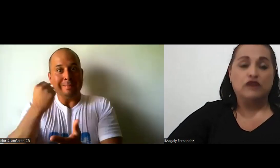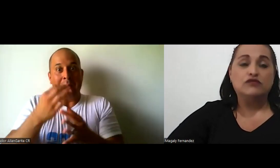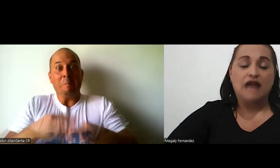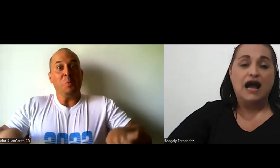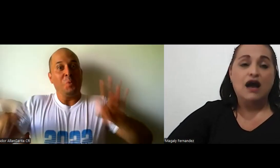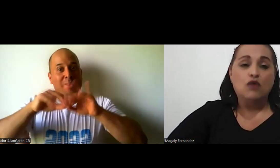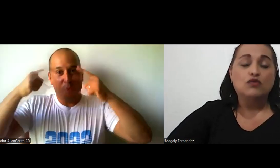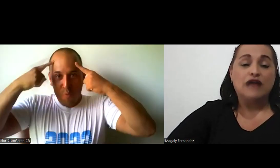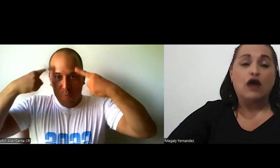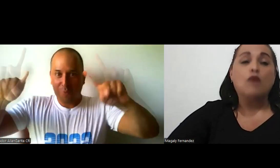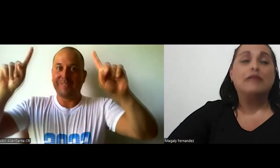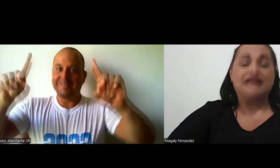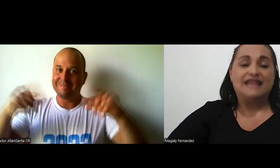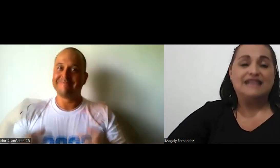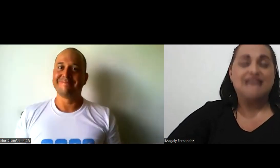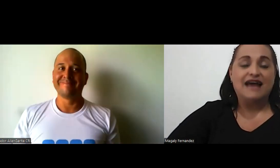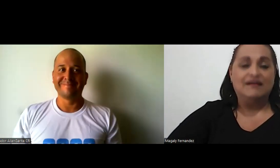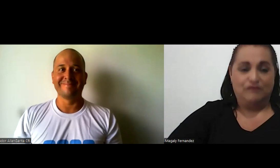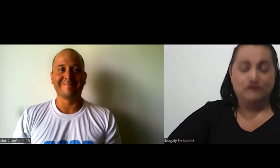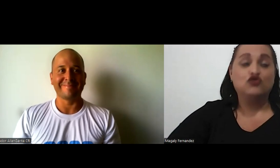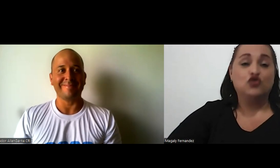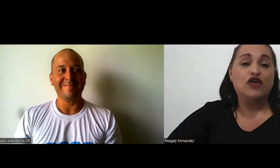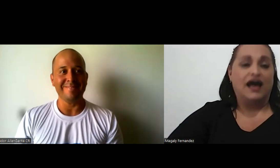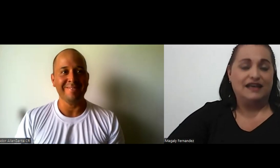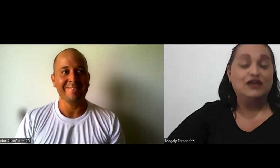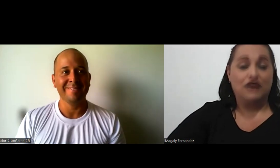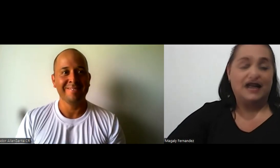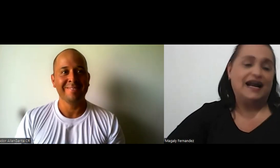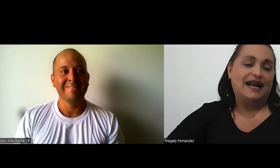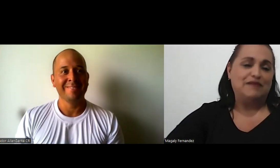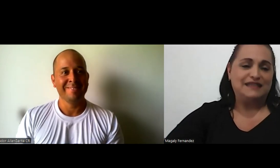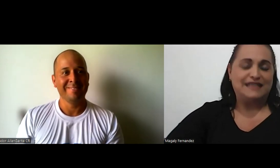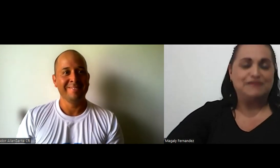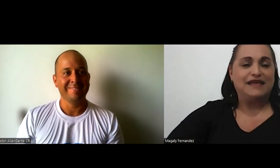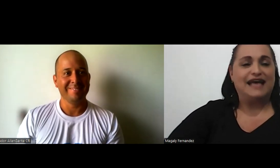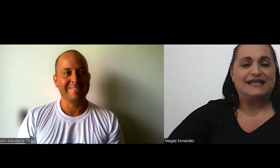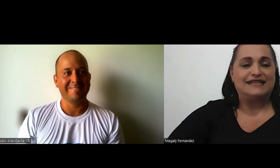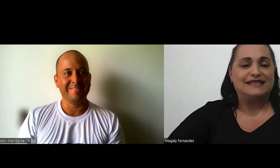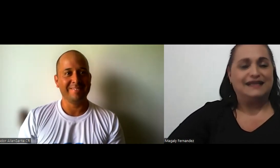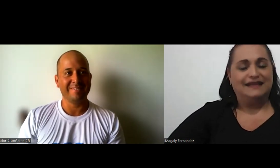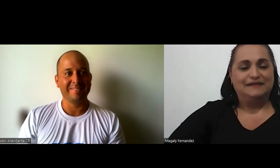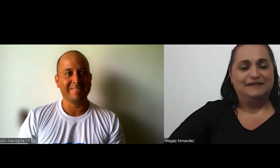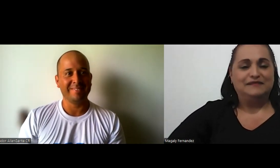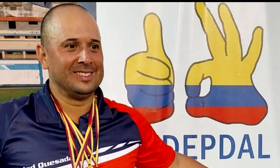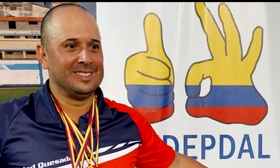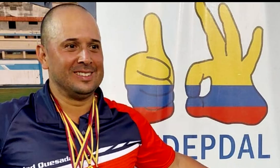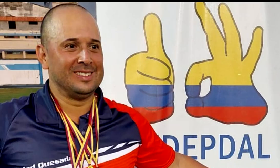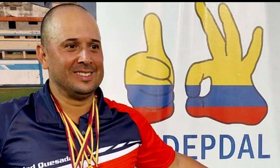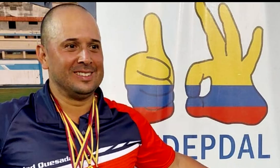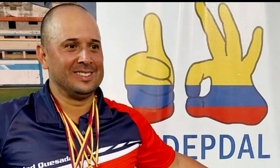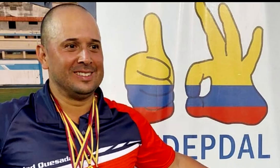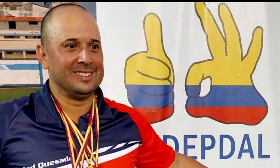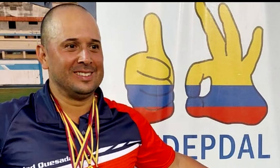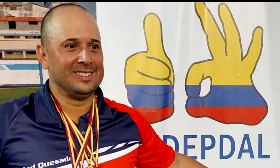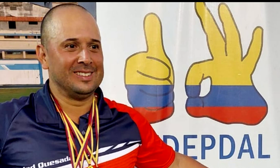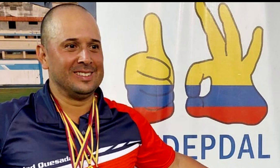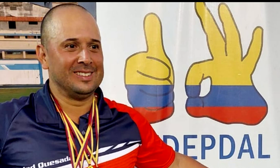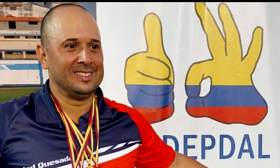una competencia ruda y logré ganarme esas medallas. Para mí fue importante. Alang es